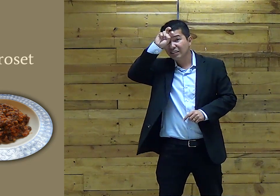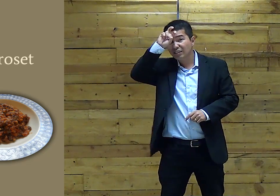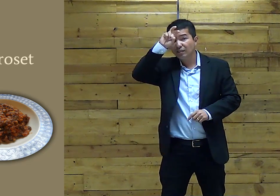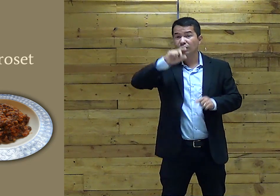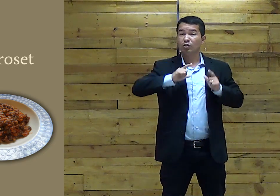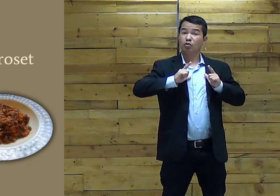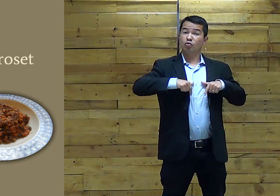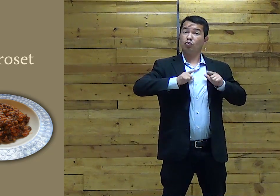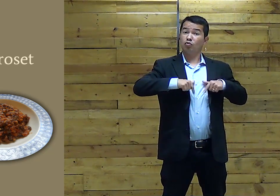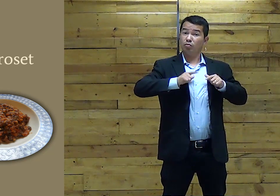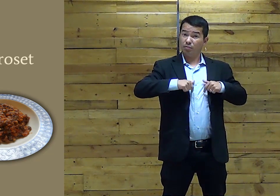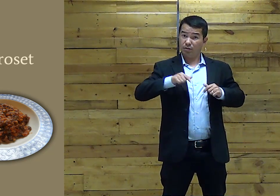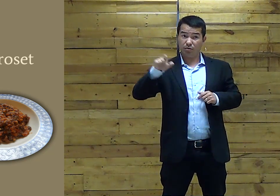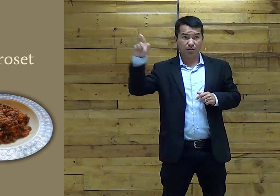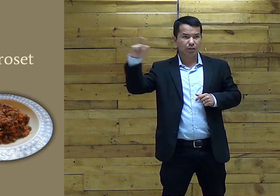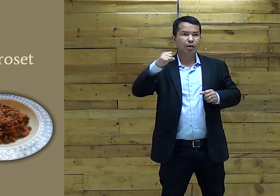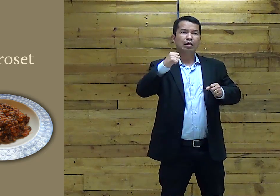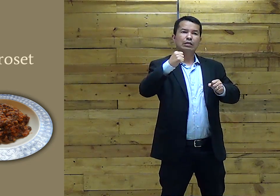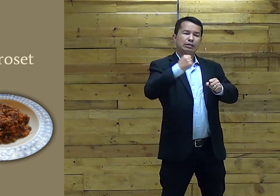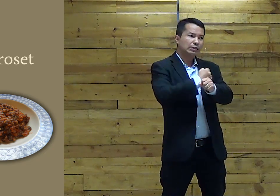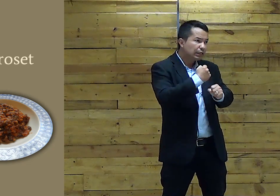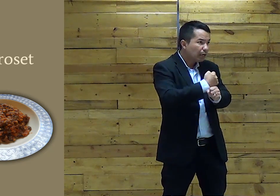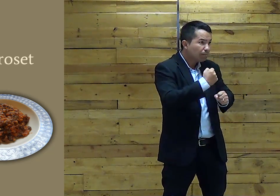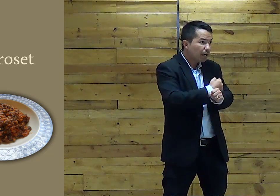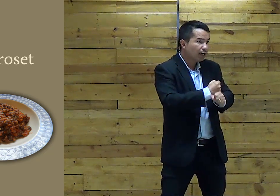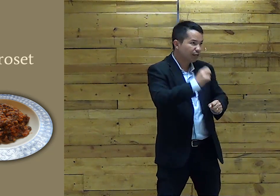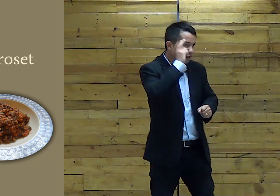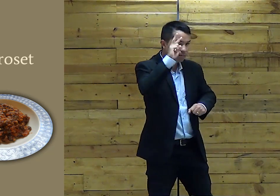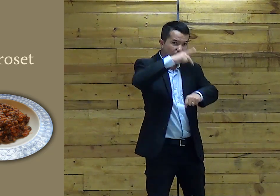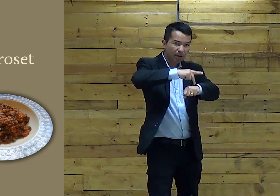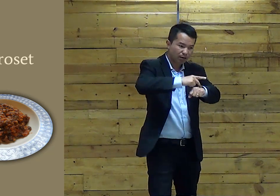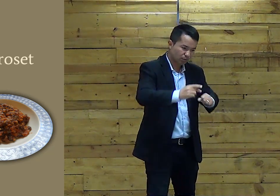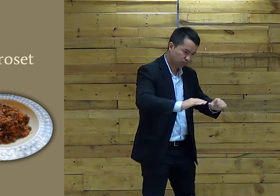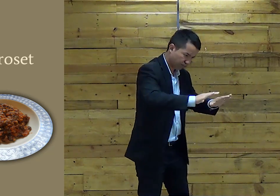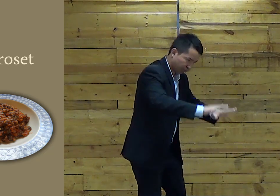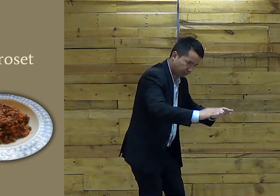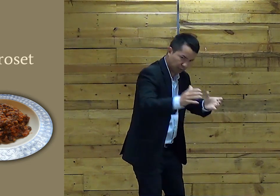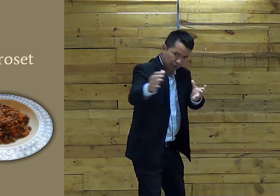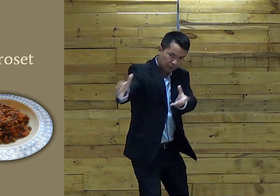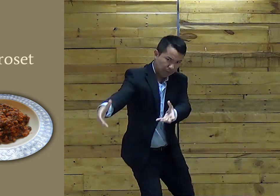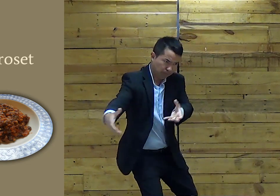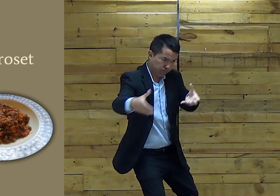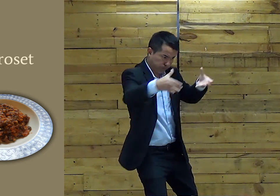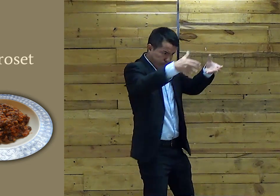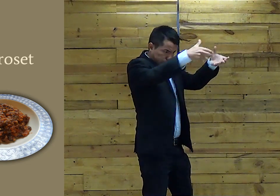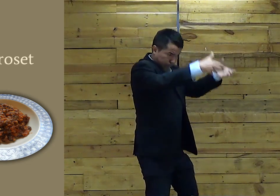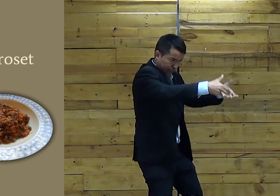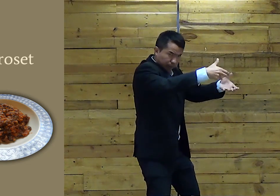Lembra O tempo Do Egito Em que o povo Por muitos anos